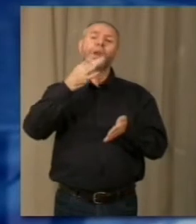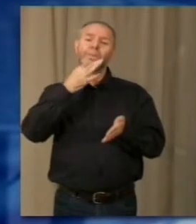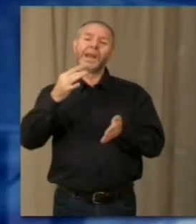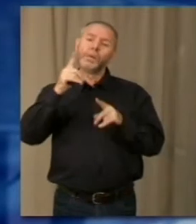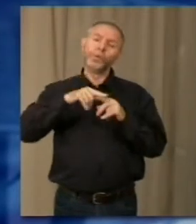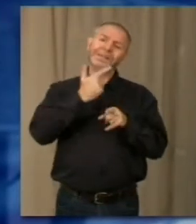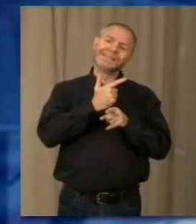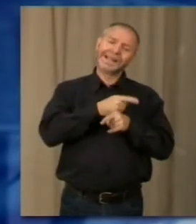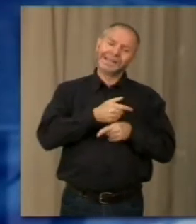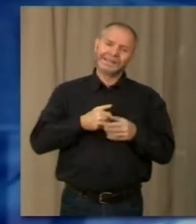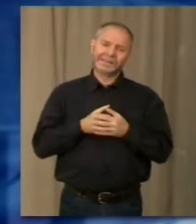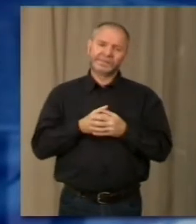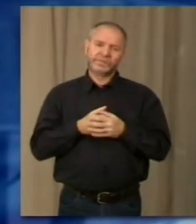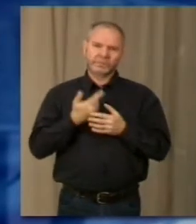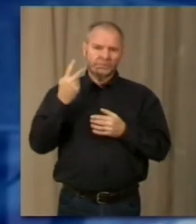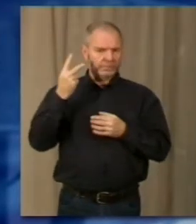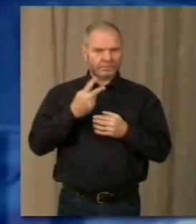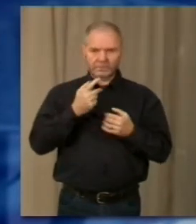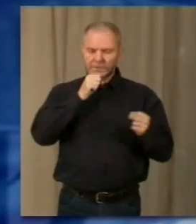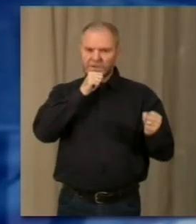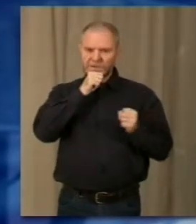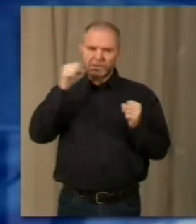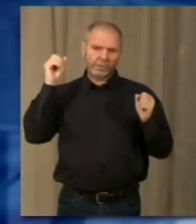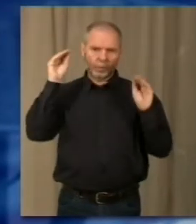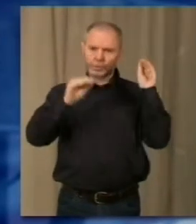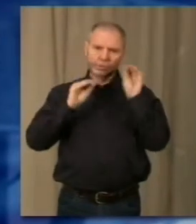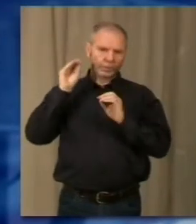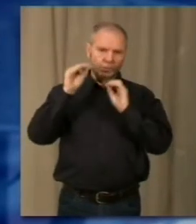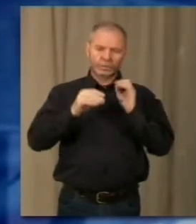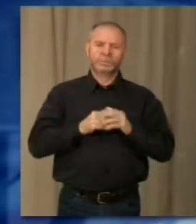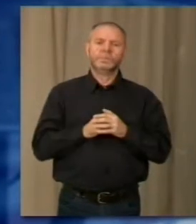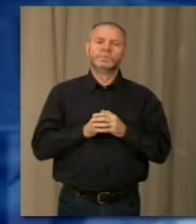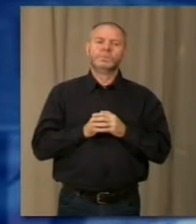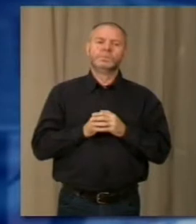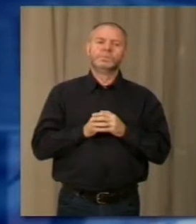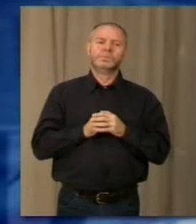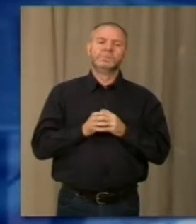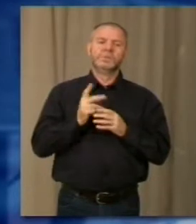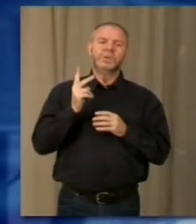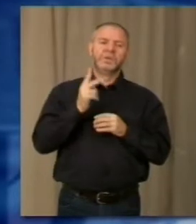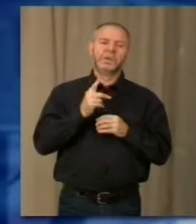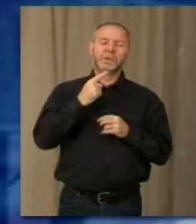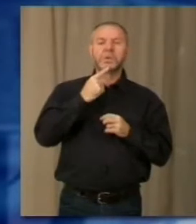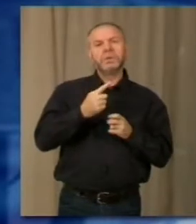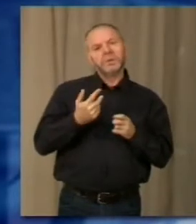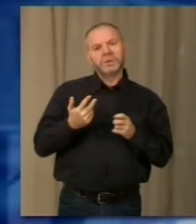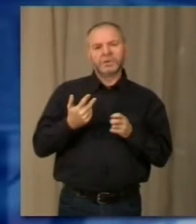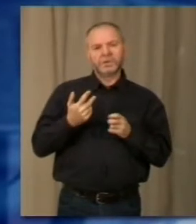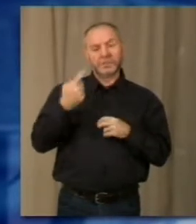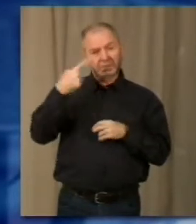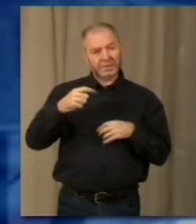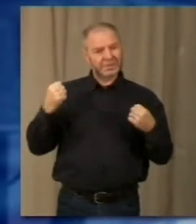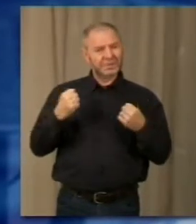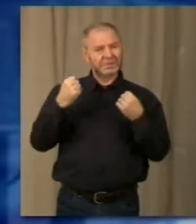18 anni di attività ha visto esporre i più grandi artisti del settore. È una manifestazione che secondo me aveva tutti i criteri per essere